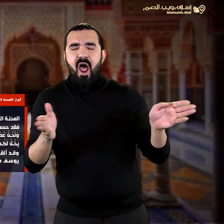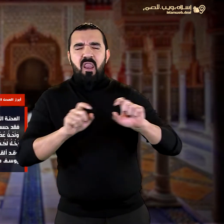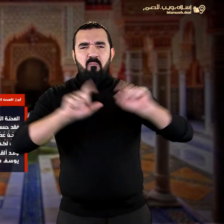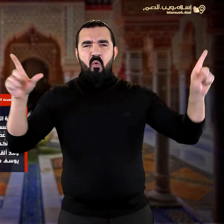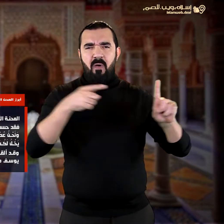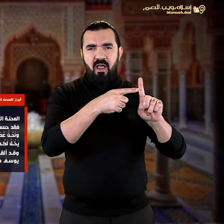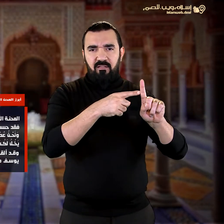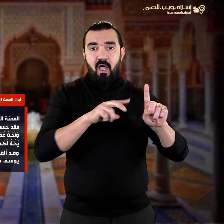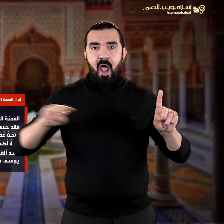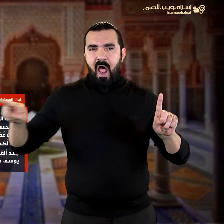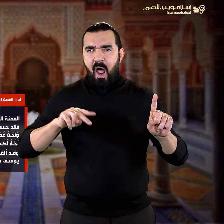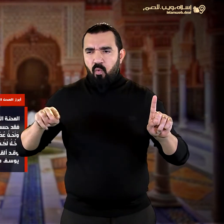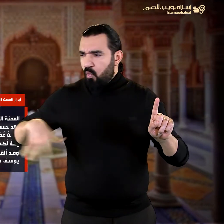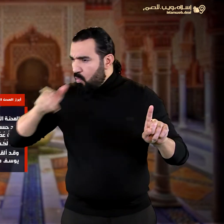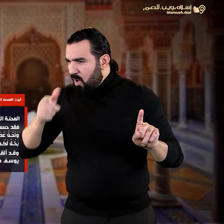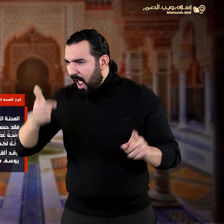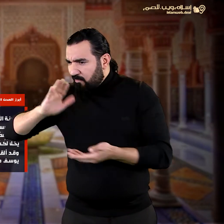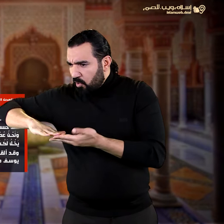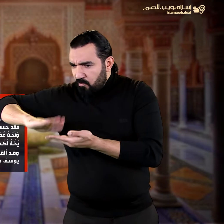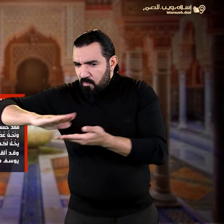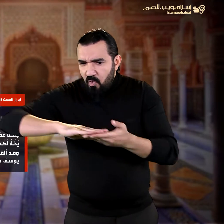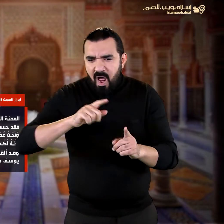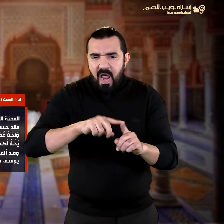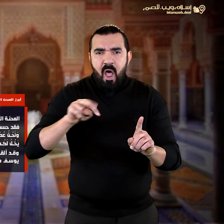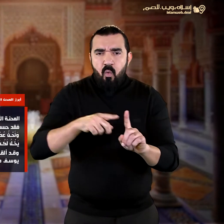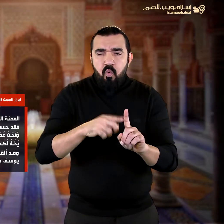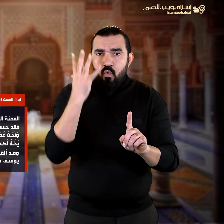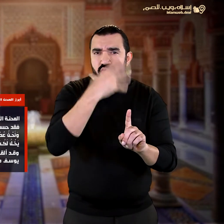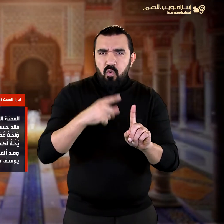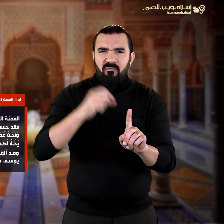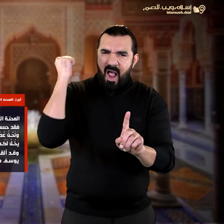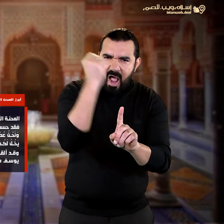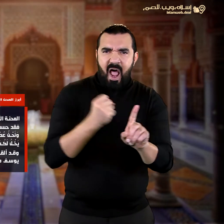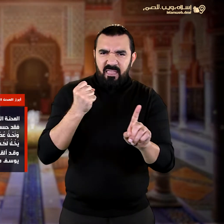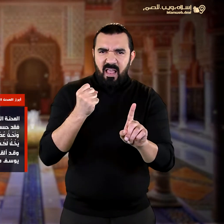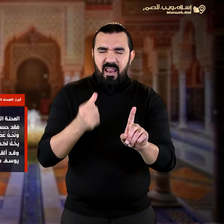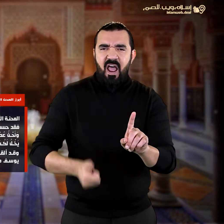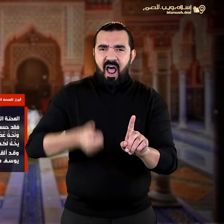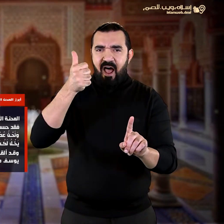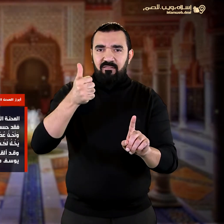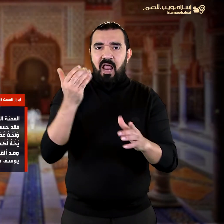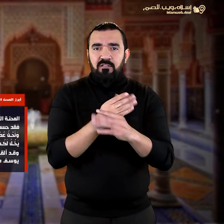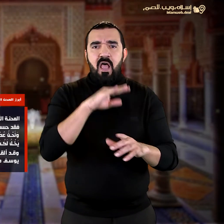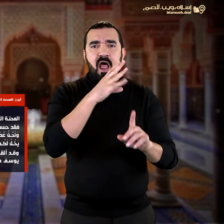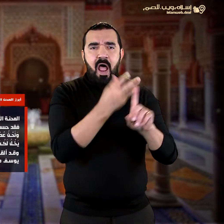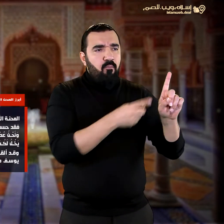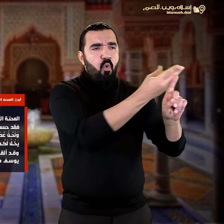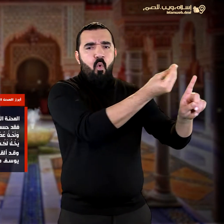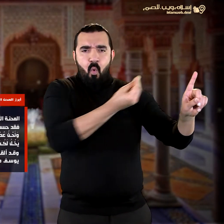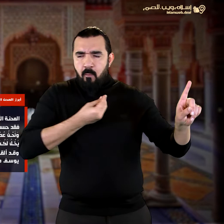اقتلوا يوسف أو اطرحوه أرضا يخل لكم وجه أبيكم وتكونوا من بعده